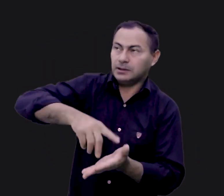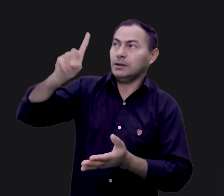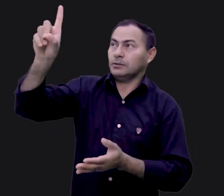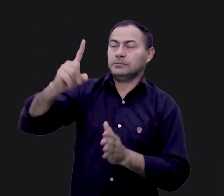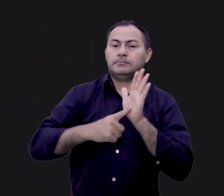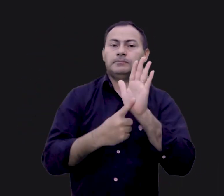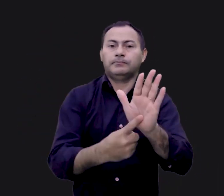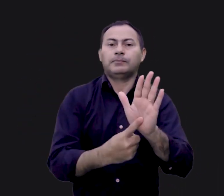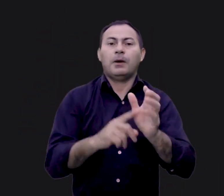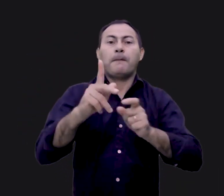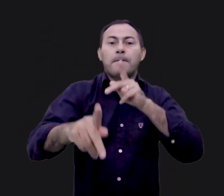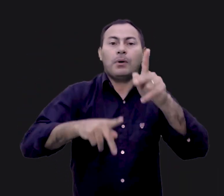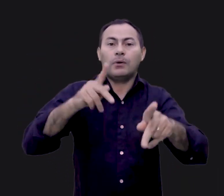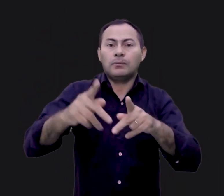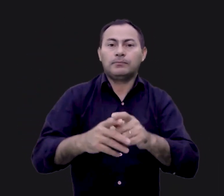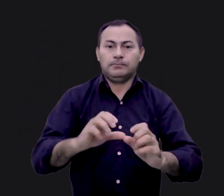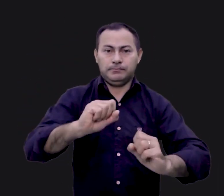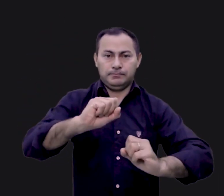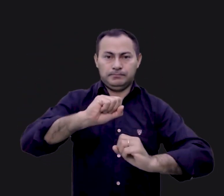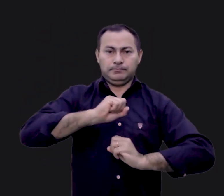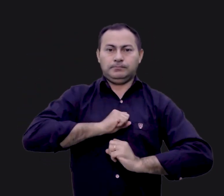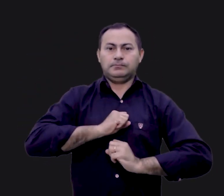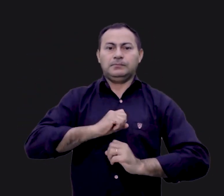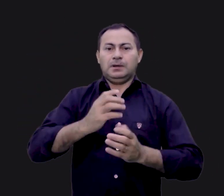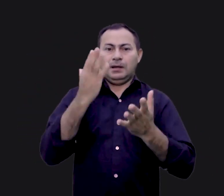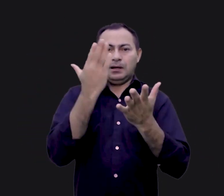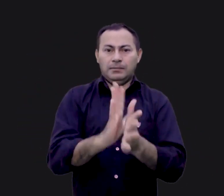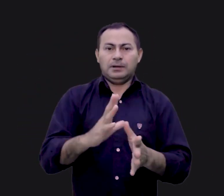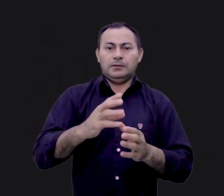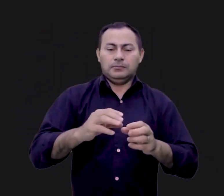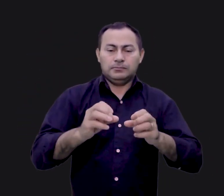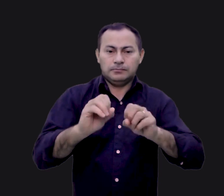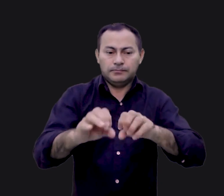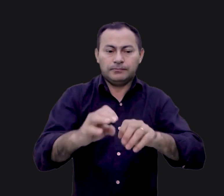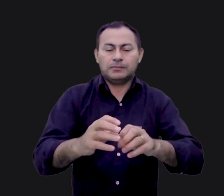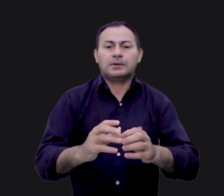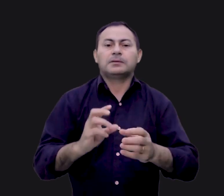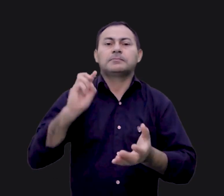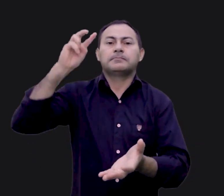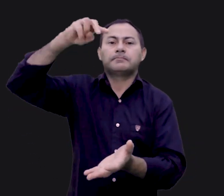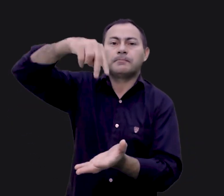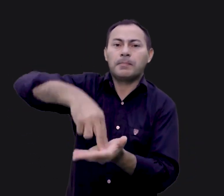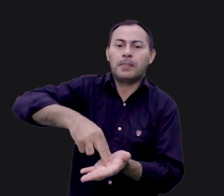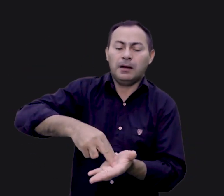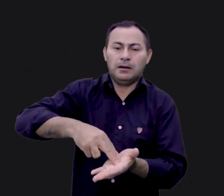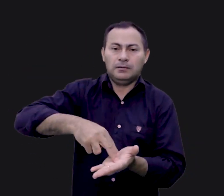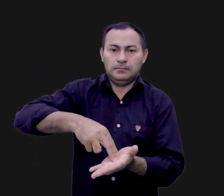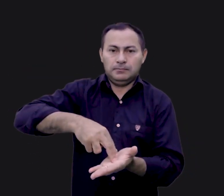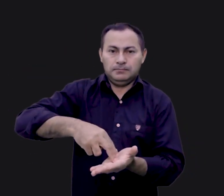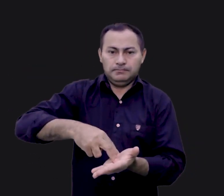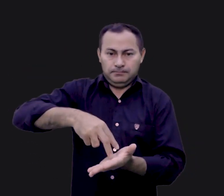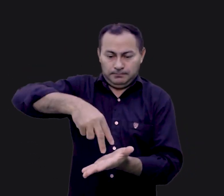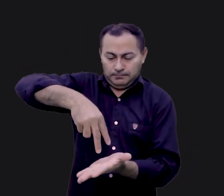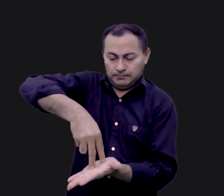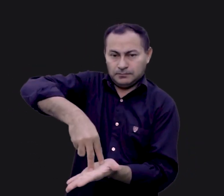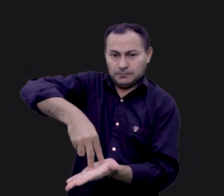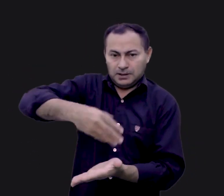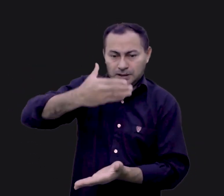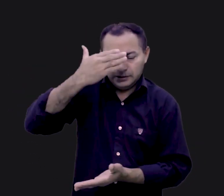representando o povo. O sacerdote terminava seu ministério de intercessão quando se levantava diante do altar de